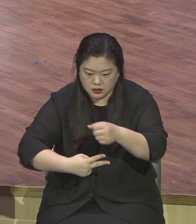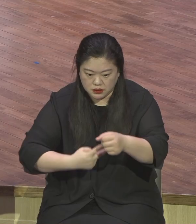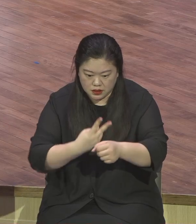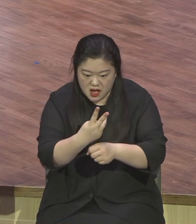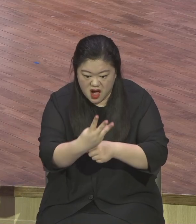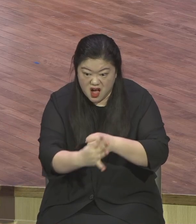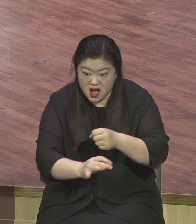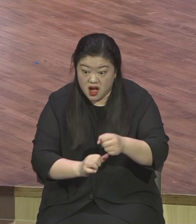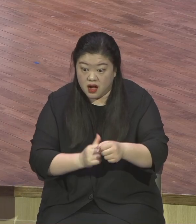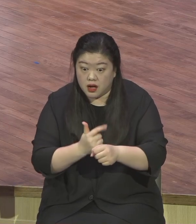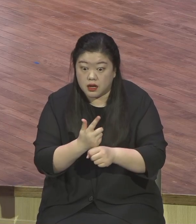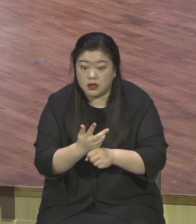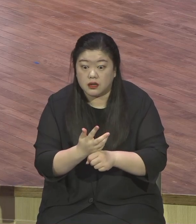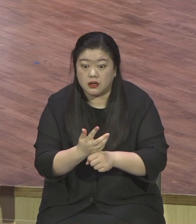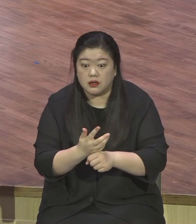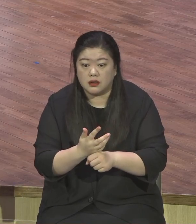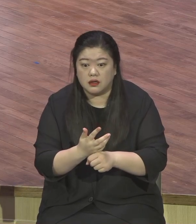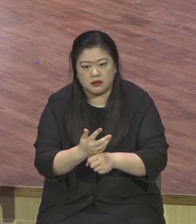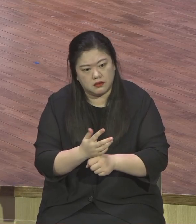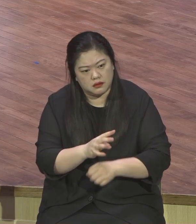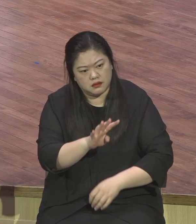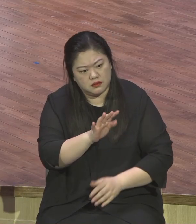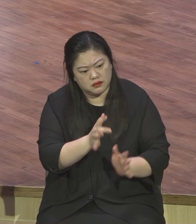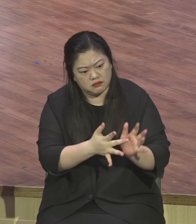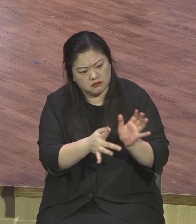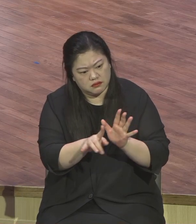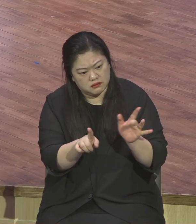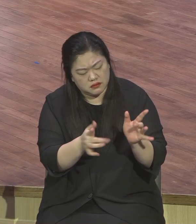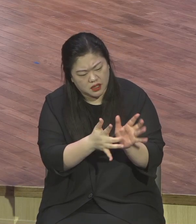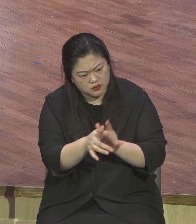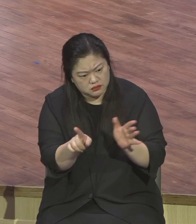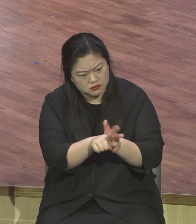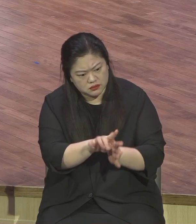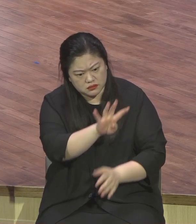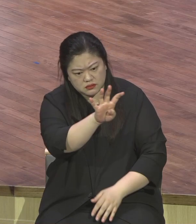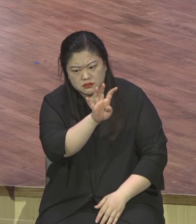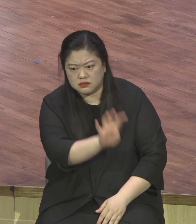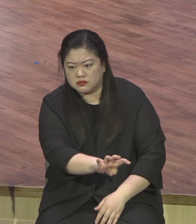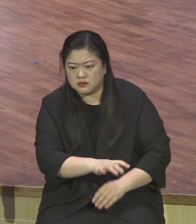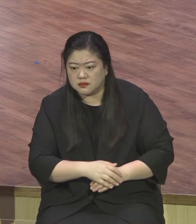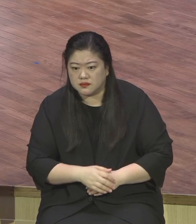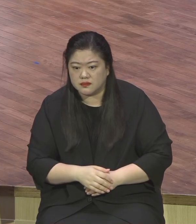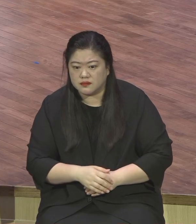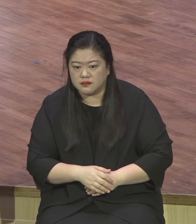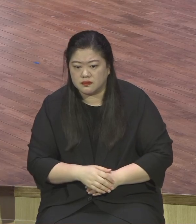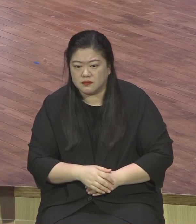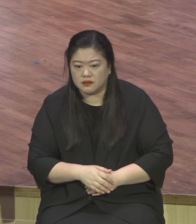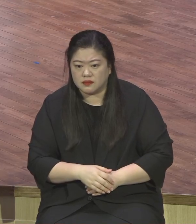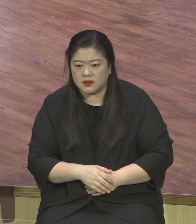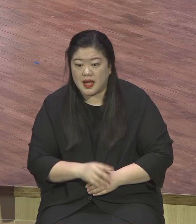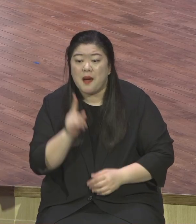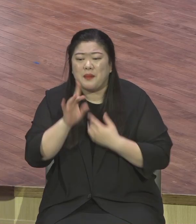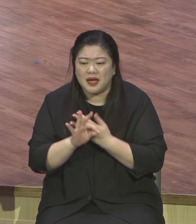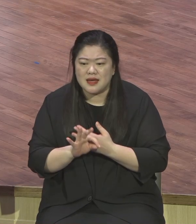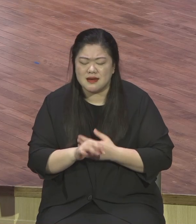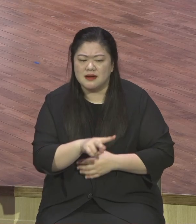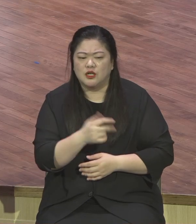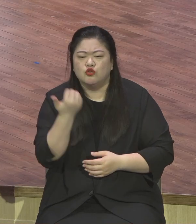사람은 회개가 있잖아 회개 아멘 해방자유인들 아 내가 속았구나 아 설교 들으니까 그렇구나 내가 오늘부터 내가 내가